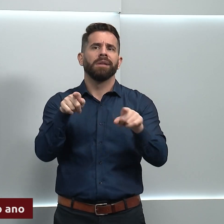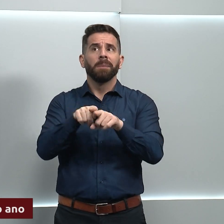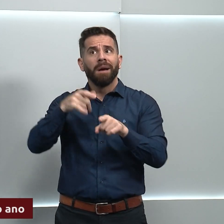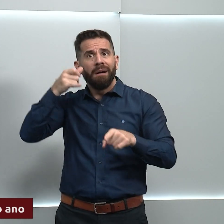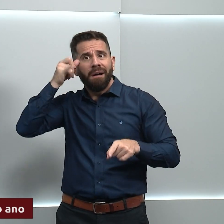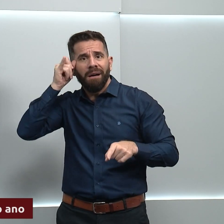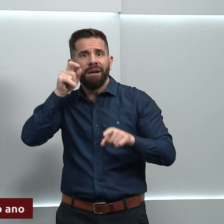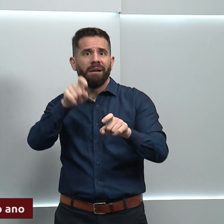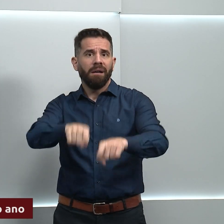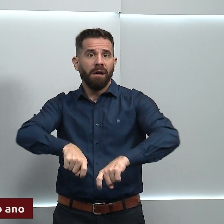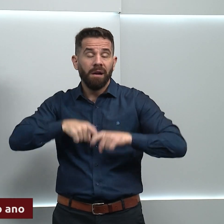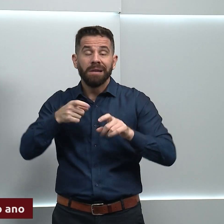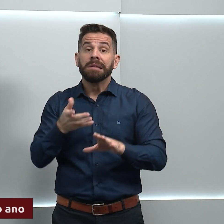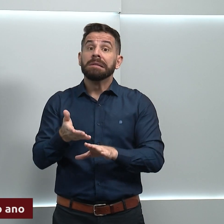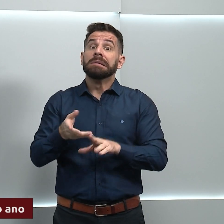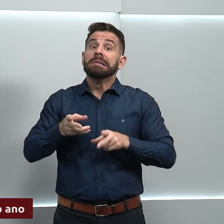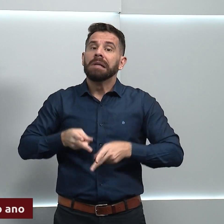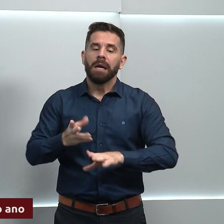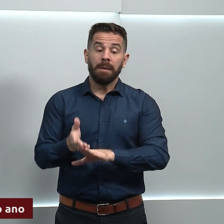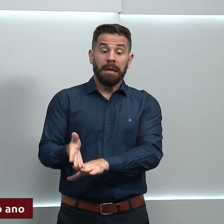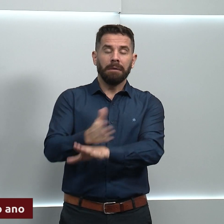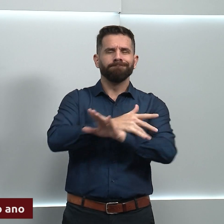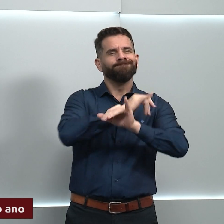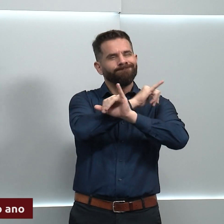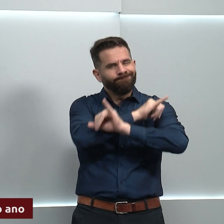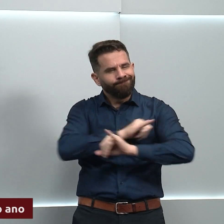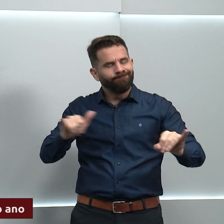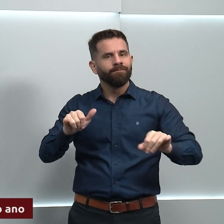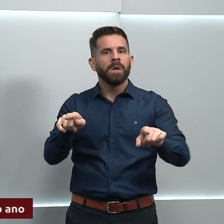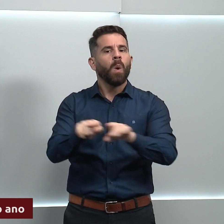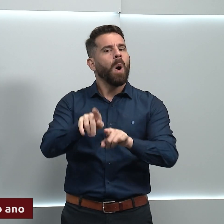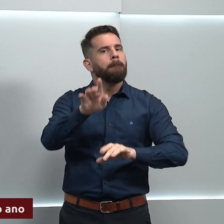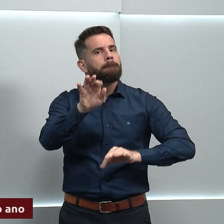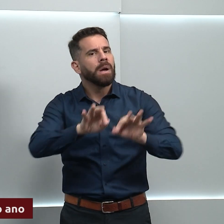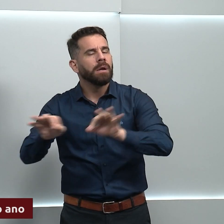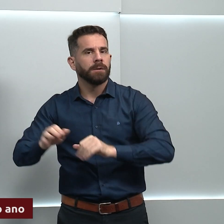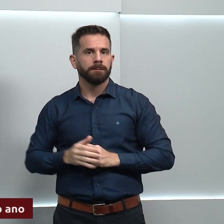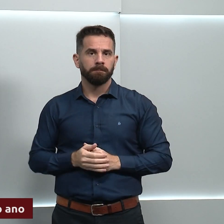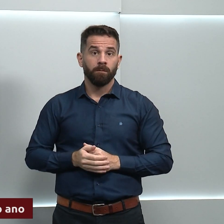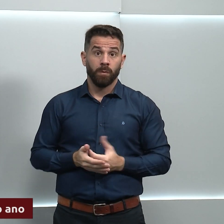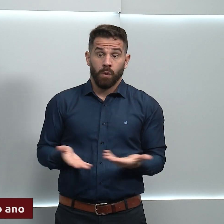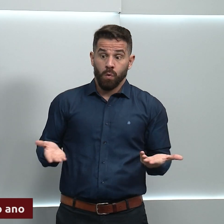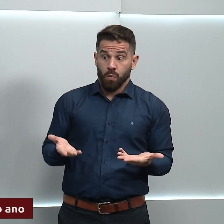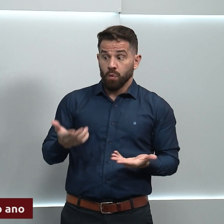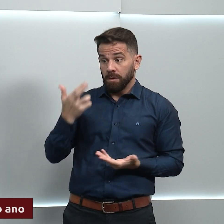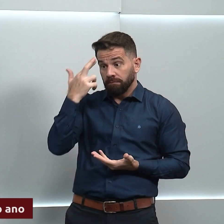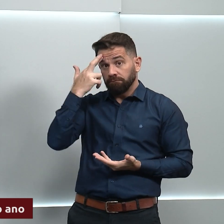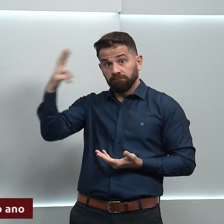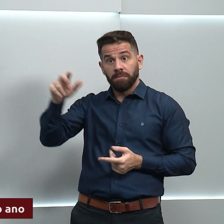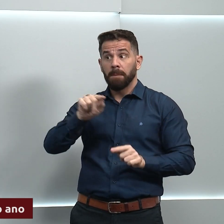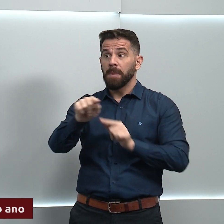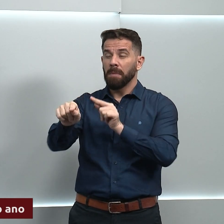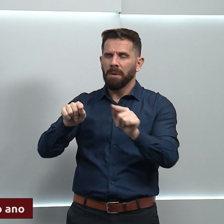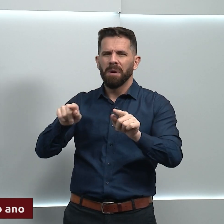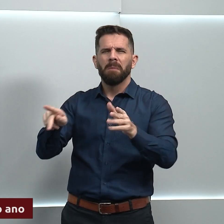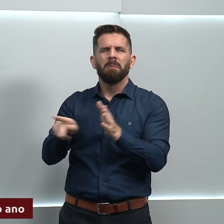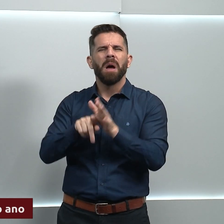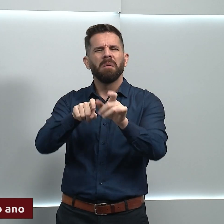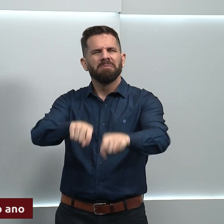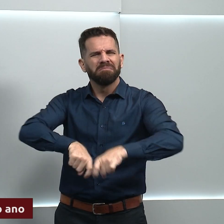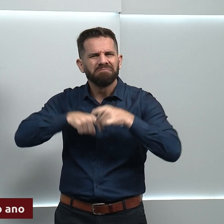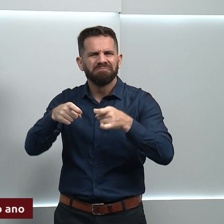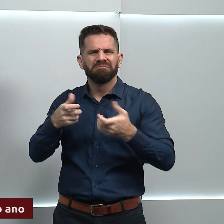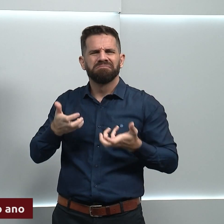planejamento aconteça. Hoje, o homem do campo, o produtor, ele tem se tecnificado bastante. Então, a